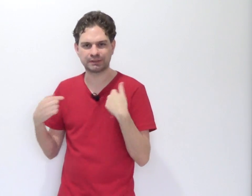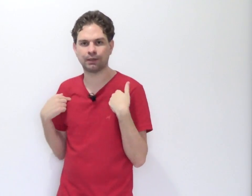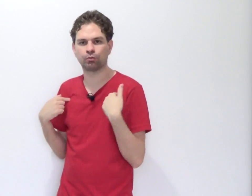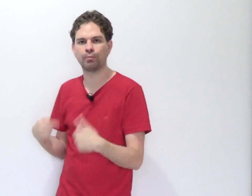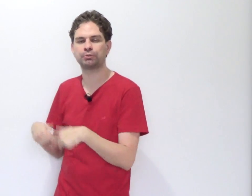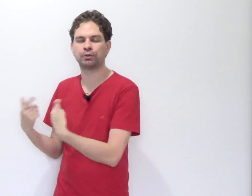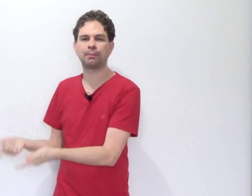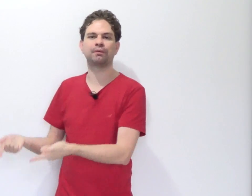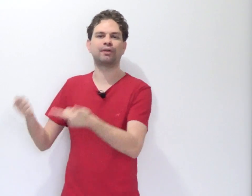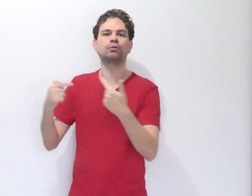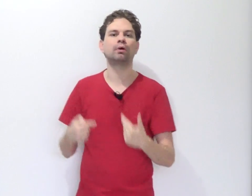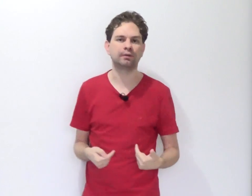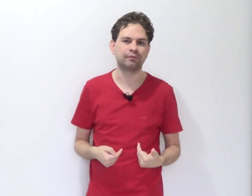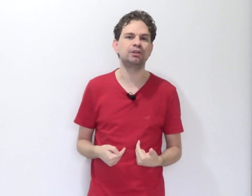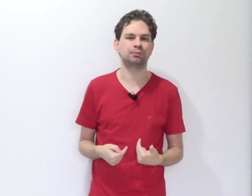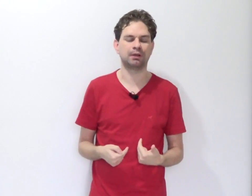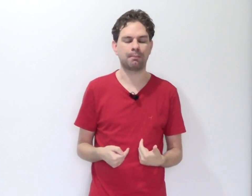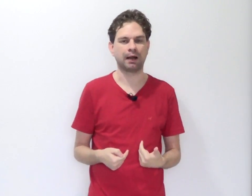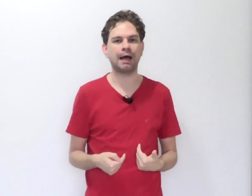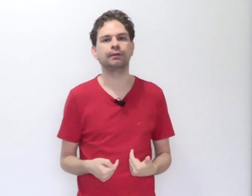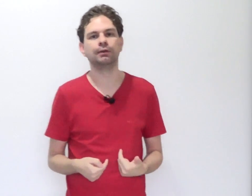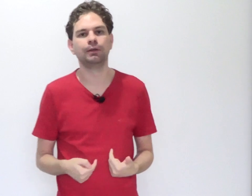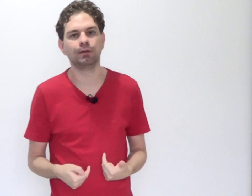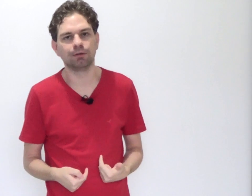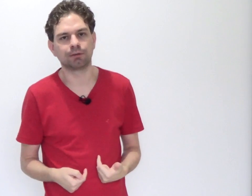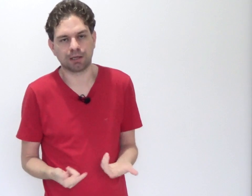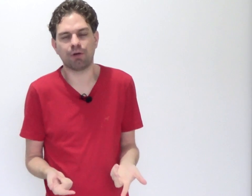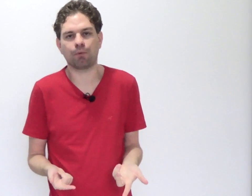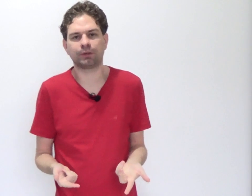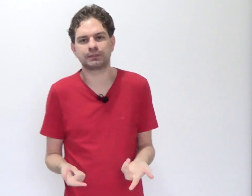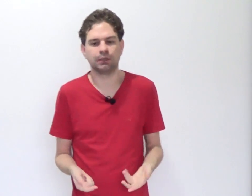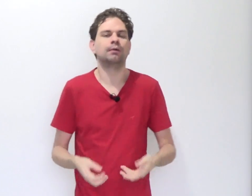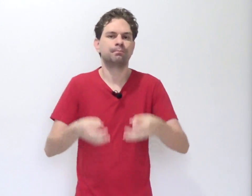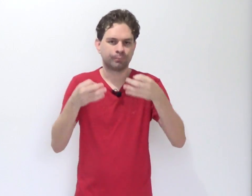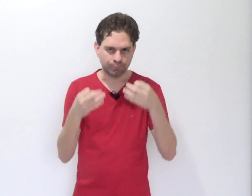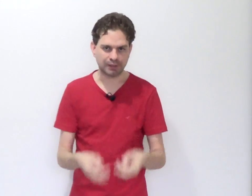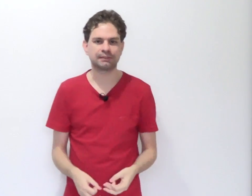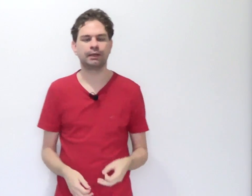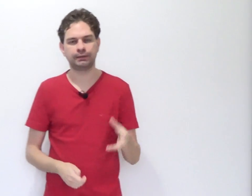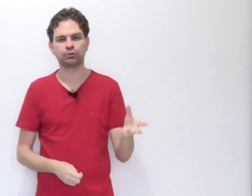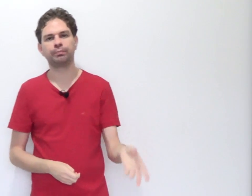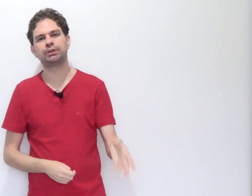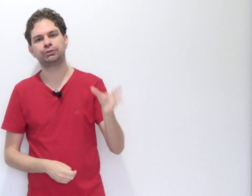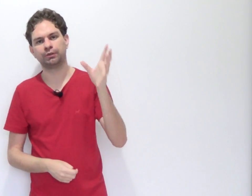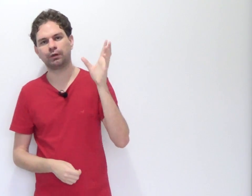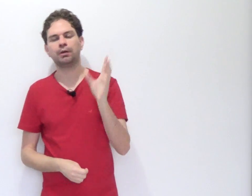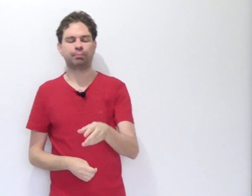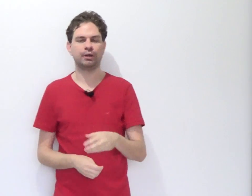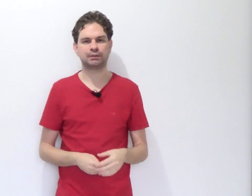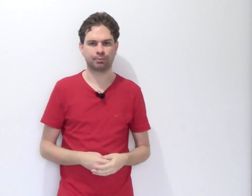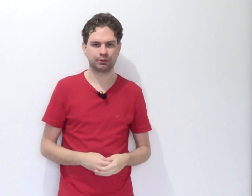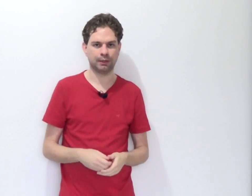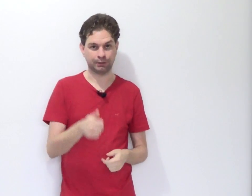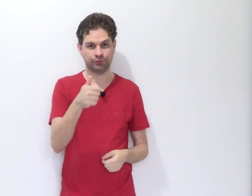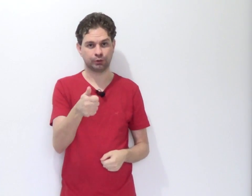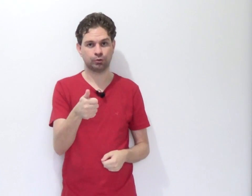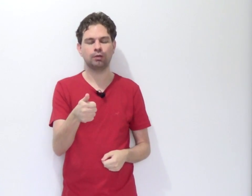sendo, ao mesmo tempo, infrator e vítima da parada, o vai acontecer? Vai ser intersubjetiva por reciprocidade. Fechou?